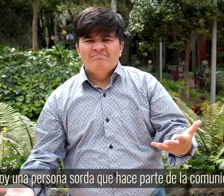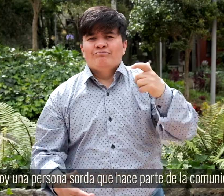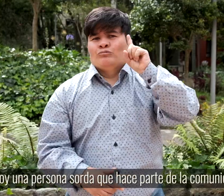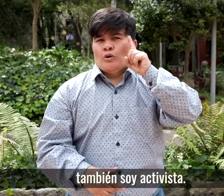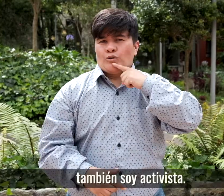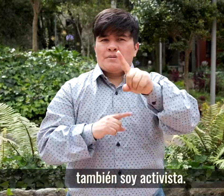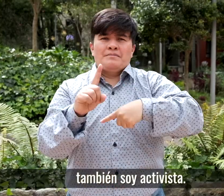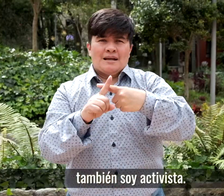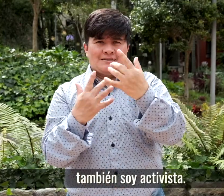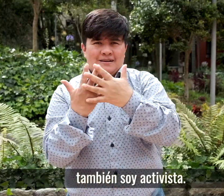LGBTI, también soy activista.